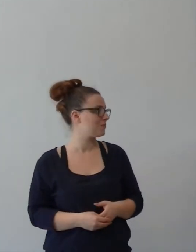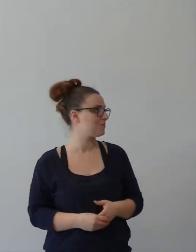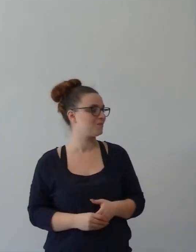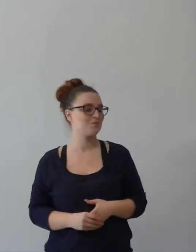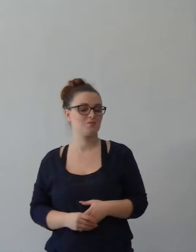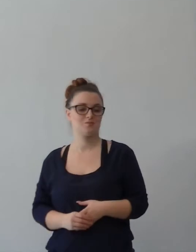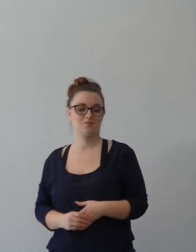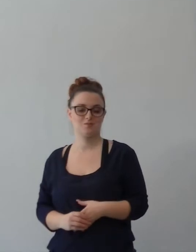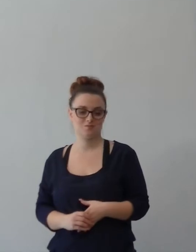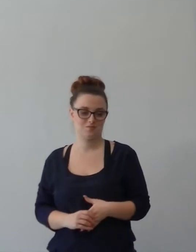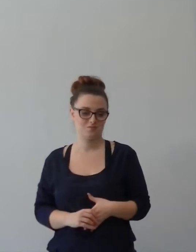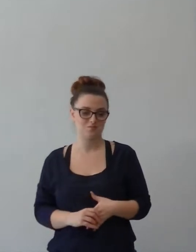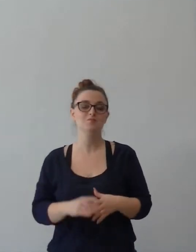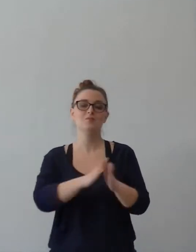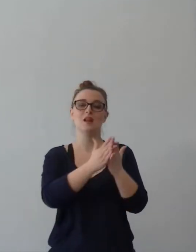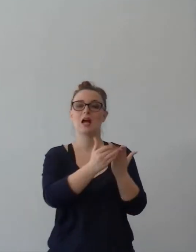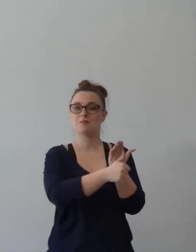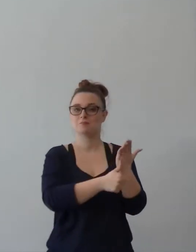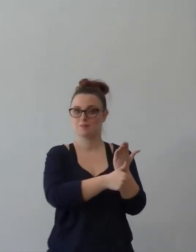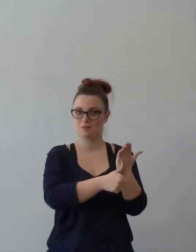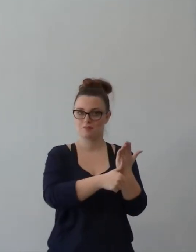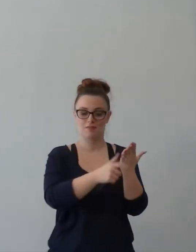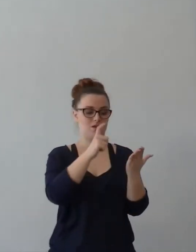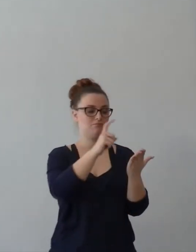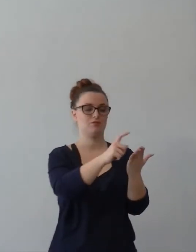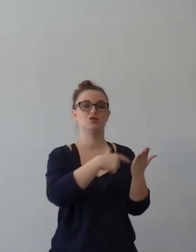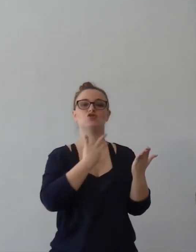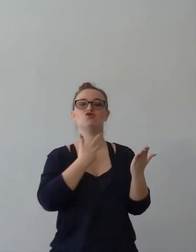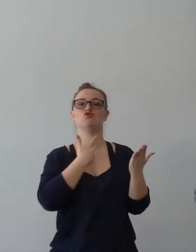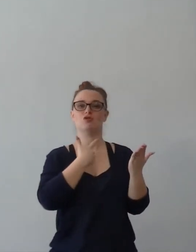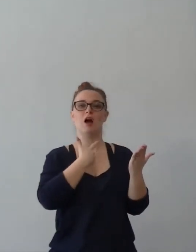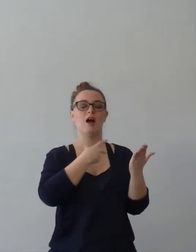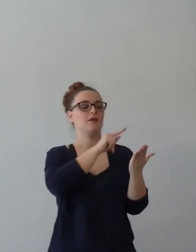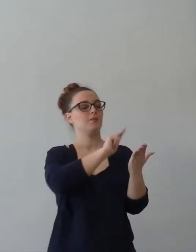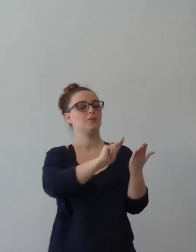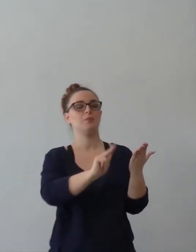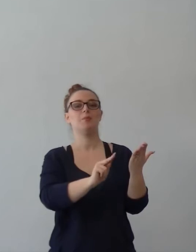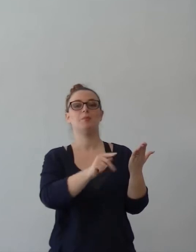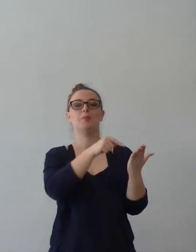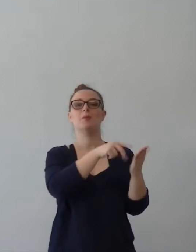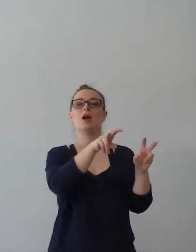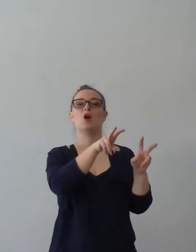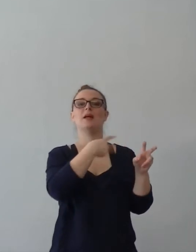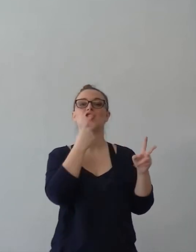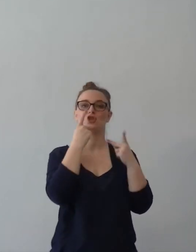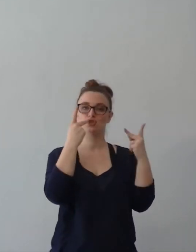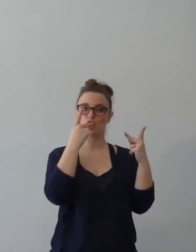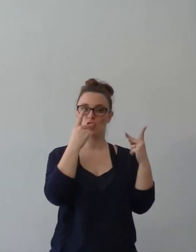gioia che c'è nella Bibbia è la lettera di Filippesi. La lettera Filippesi è